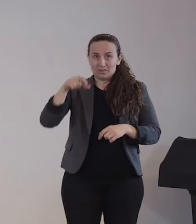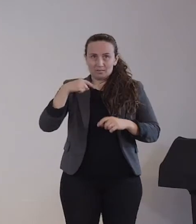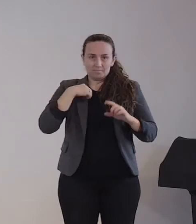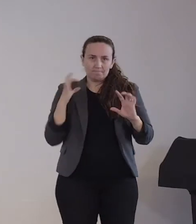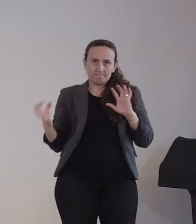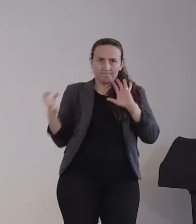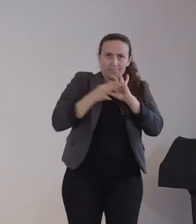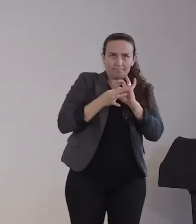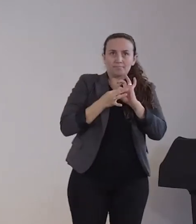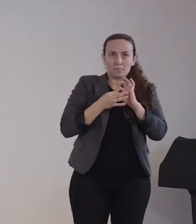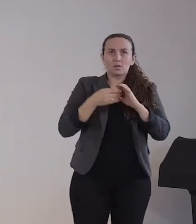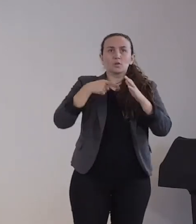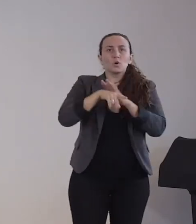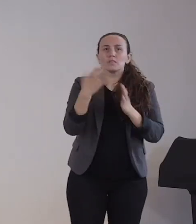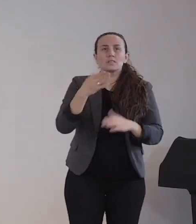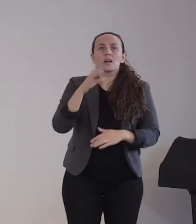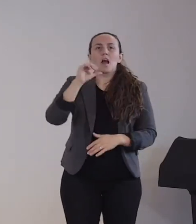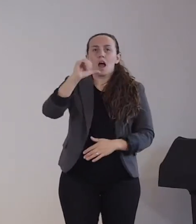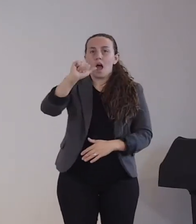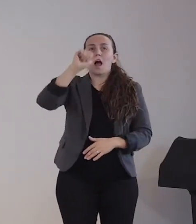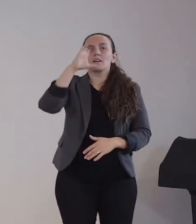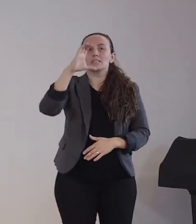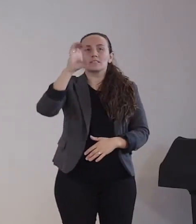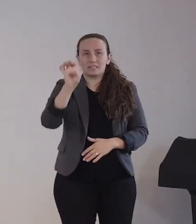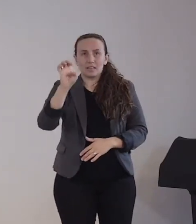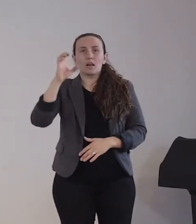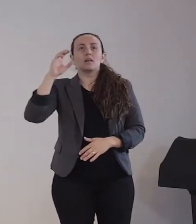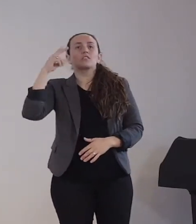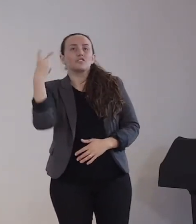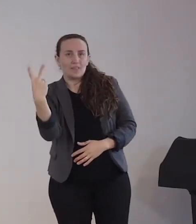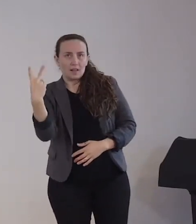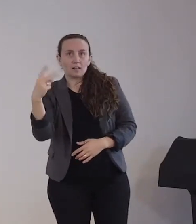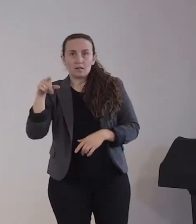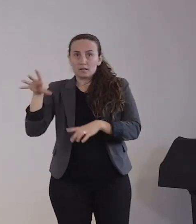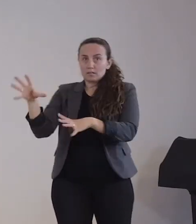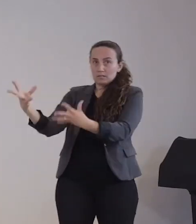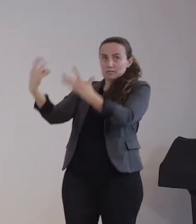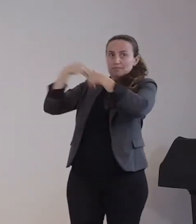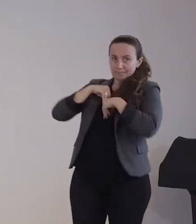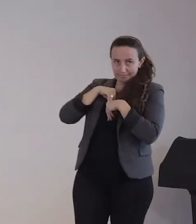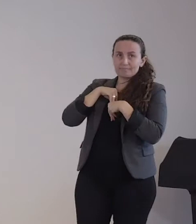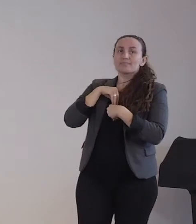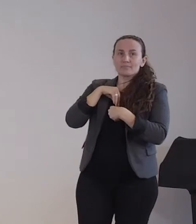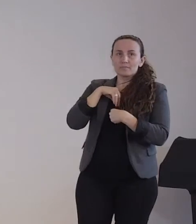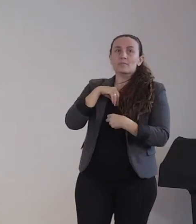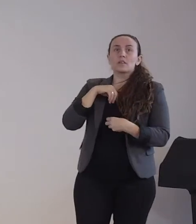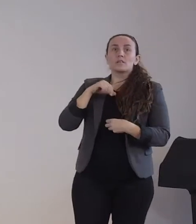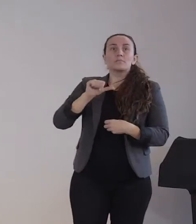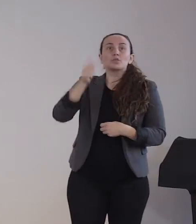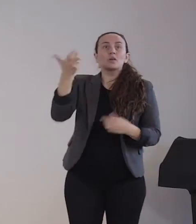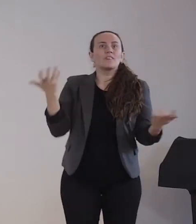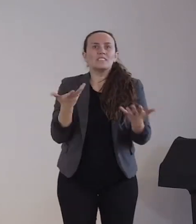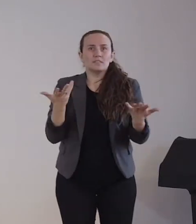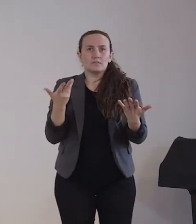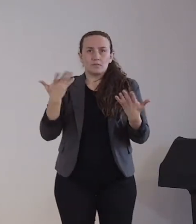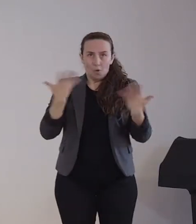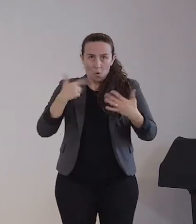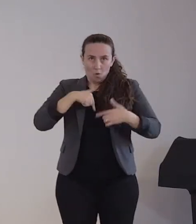Organen im menschlichen Körper vorkommt. Dazu gehören vor allen Dingen der Atemblickstrakt, der Darm, die Gefäßzellen, die